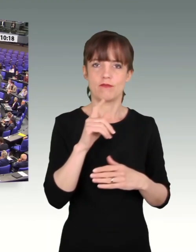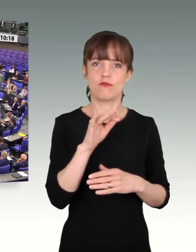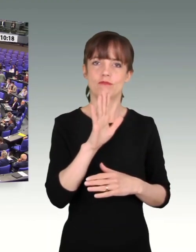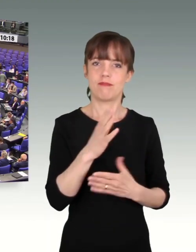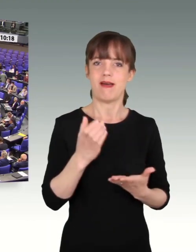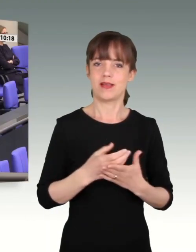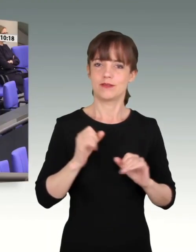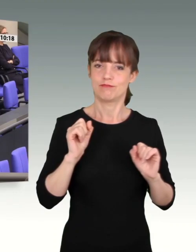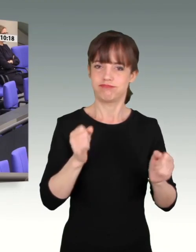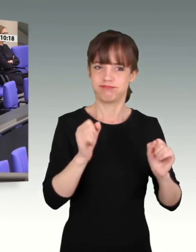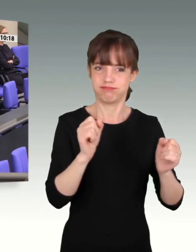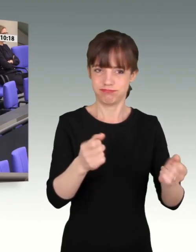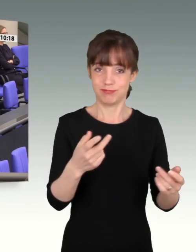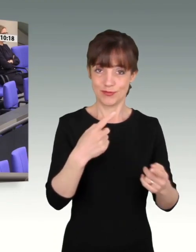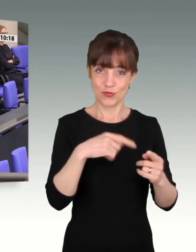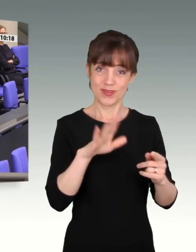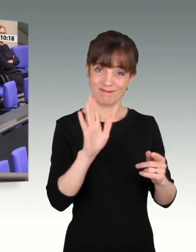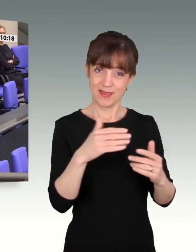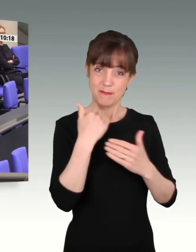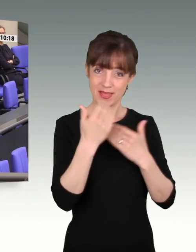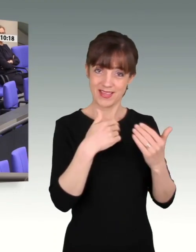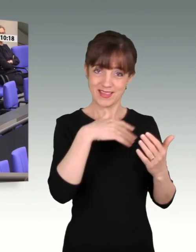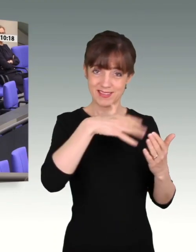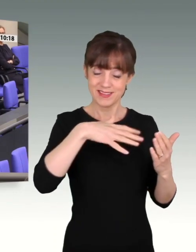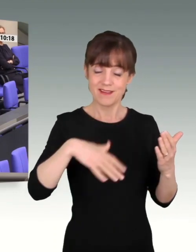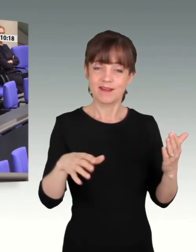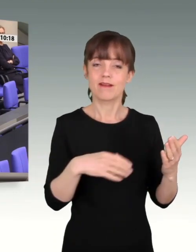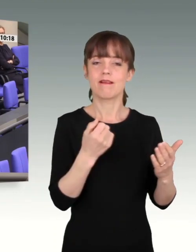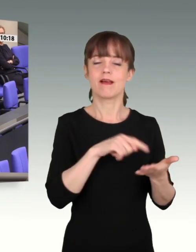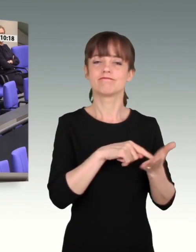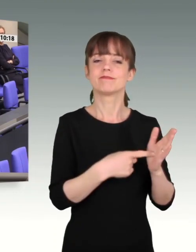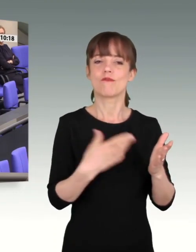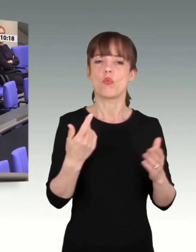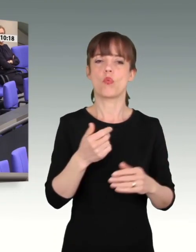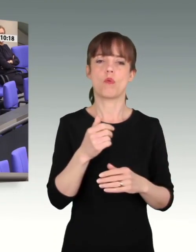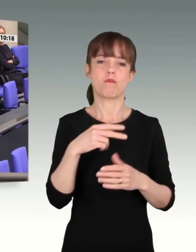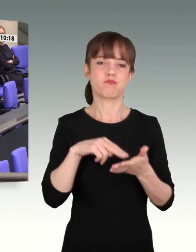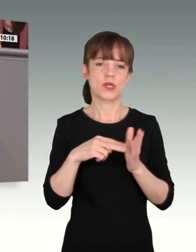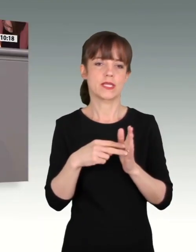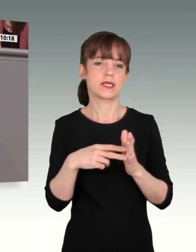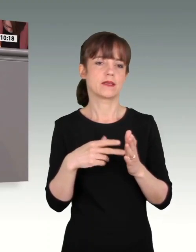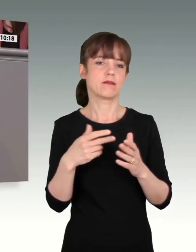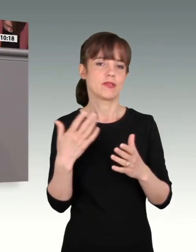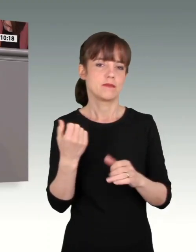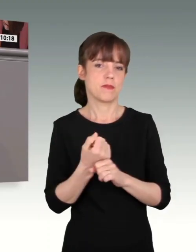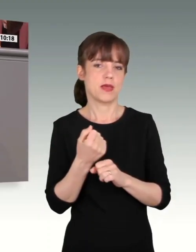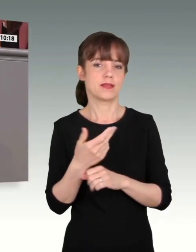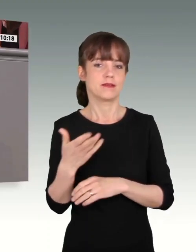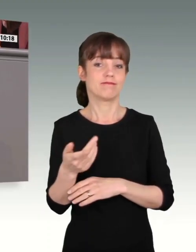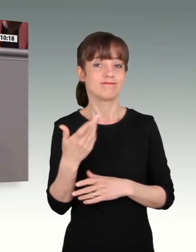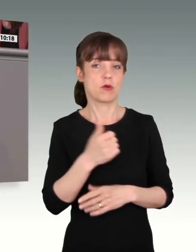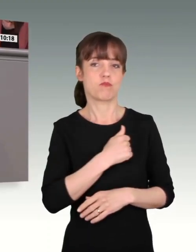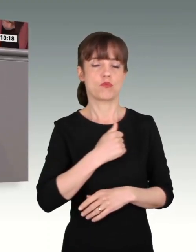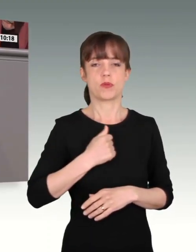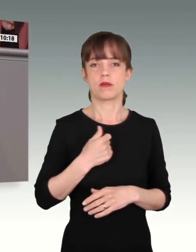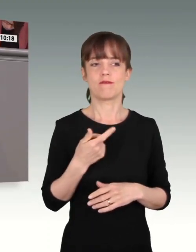Mit Ihrem Bericht legen Sie wieder die Stellen offen, an denen die Politik im Obligo ist. Die Probleme der Truppe abzustellen. Es ist ein ganz wichtiges